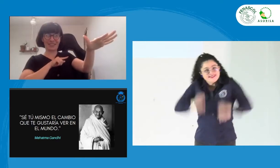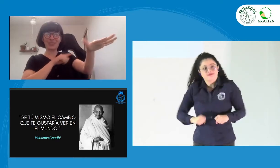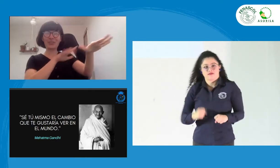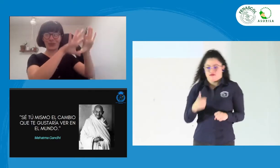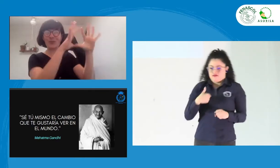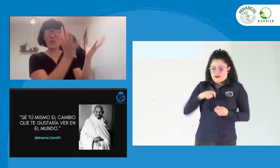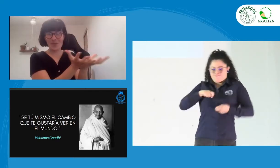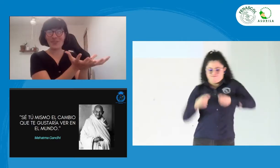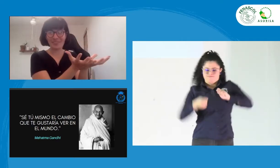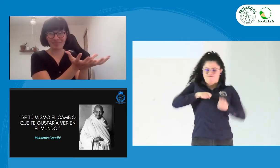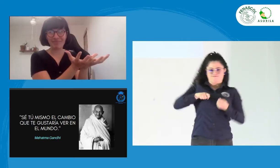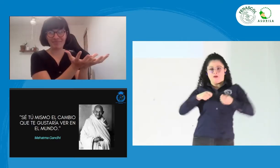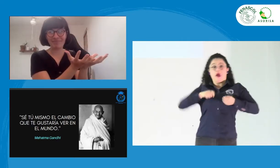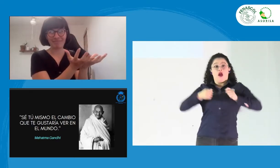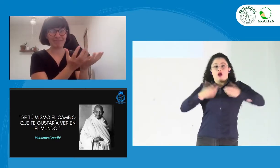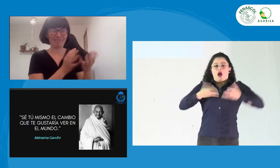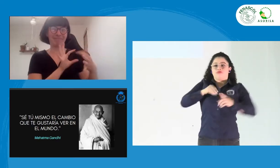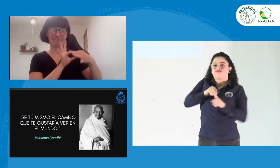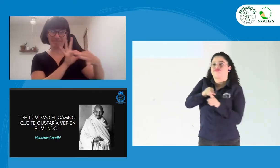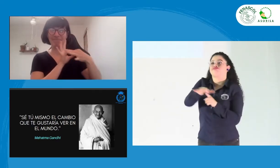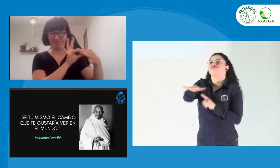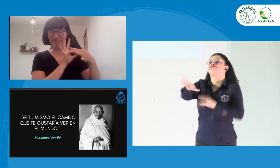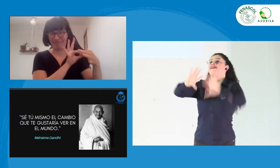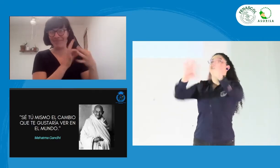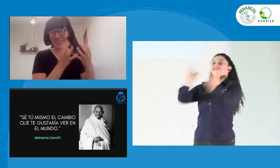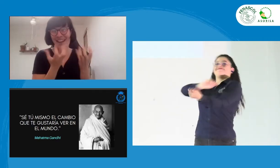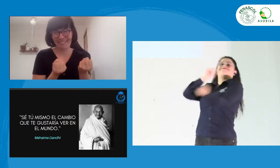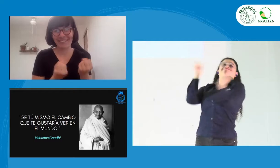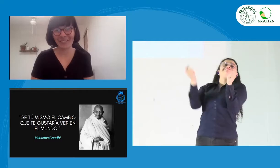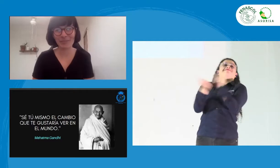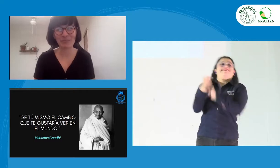Empezar a hacer ese cambio que queremos en el mundo, ¿no?